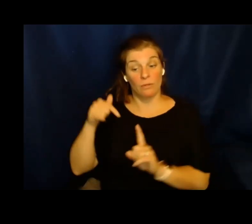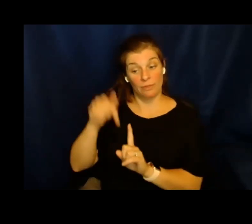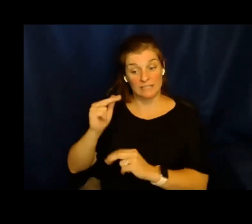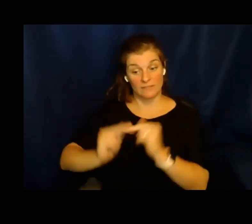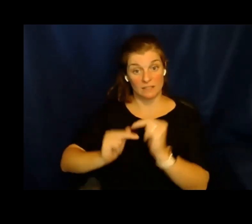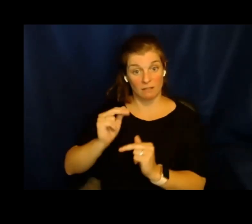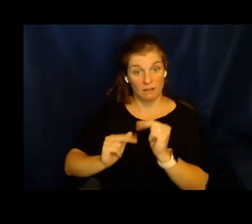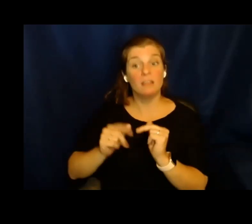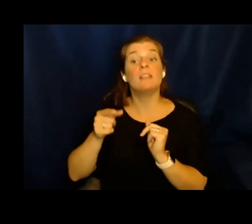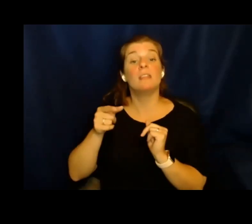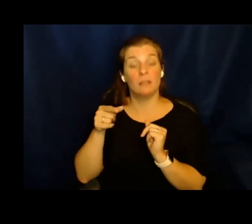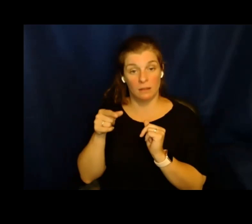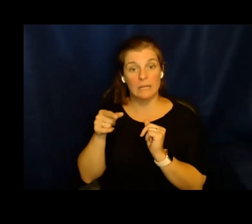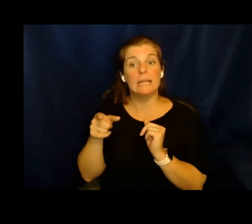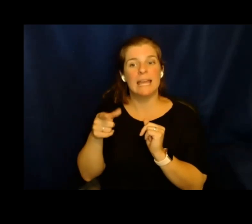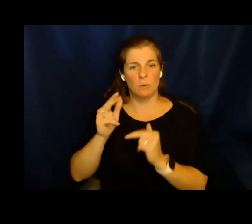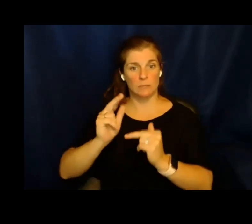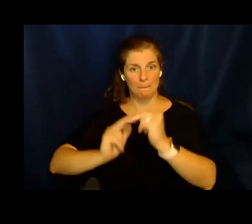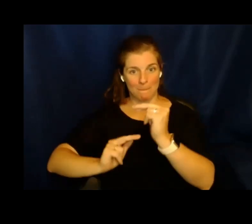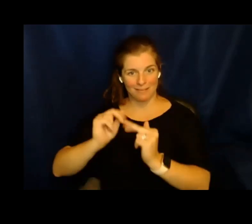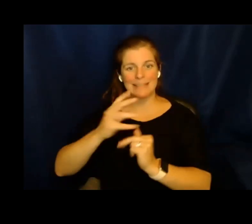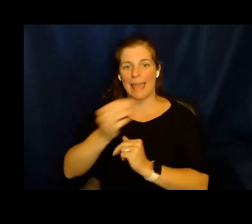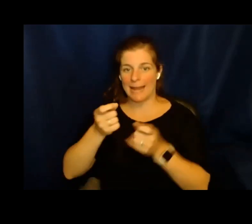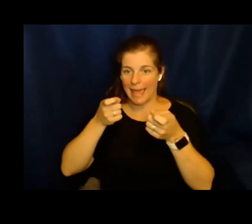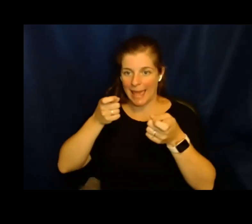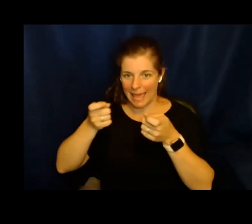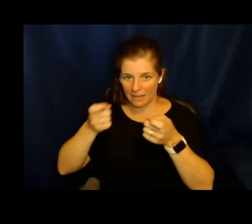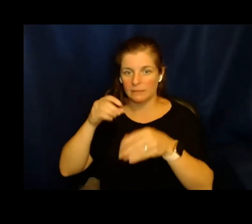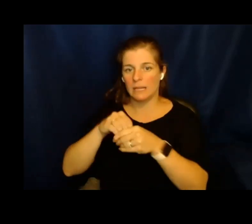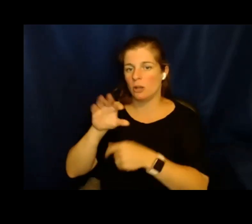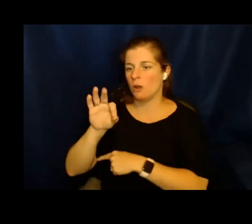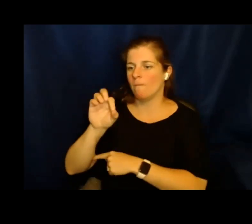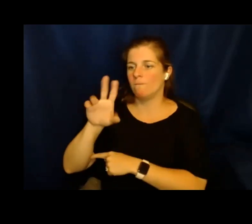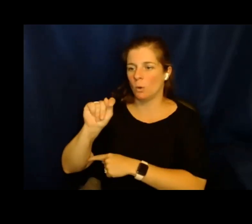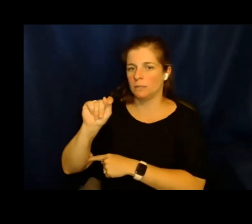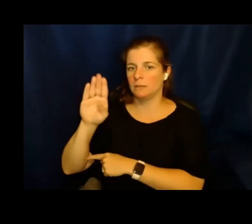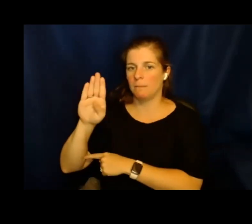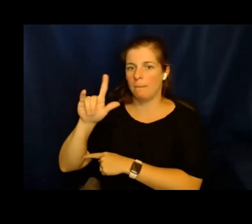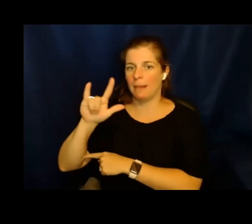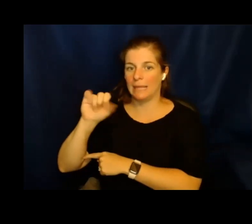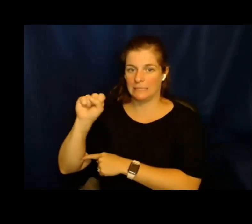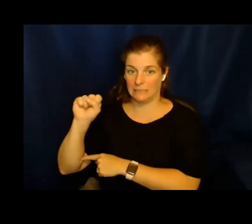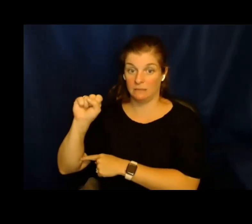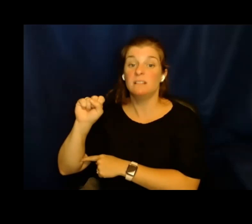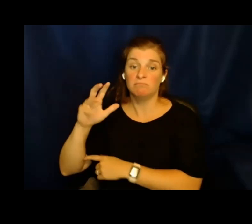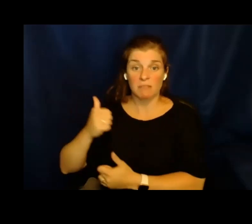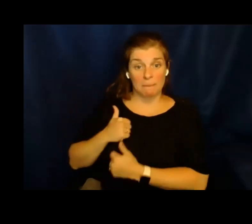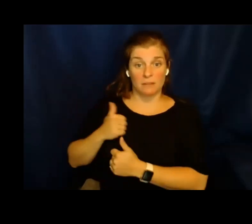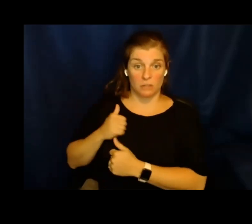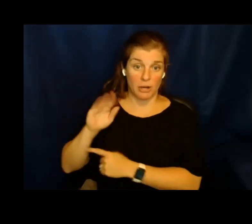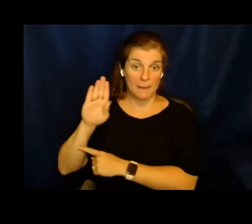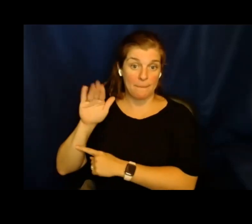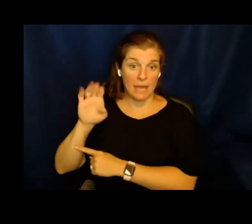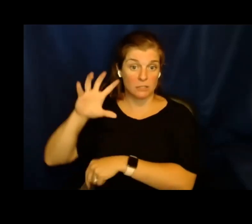instalación de la que hablamos fue construida y administrada en Fort Bliss, que es una